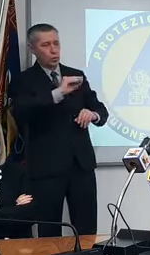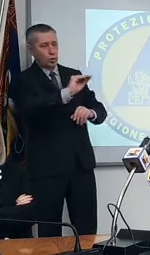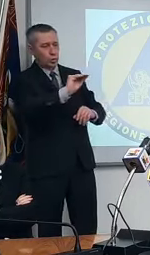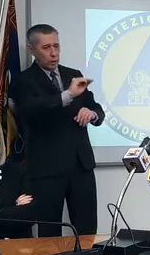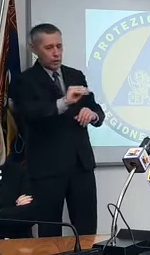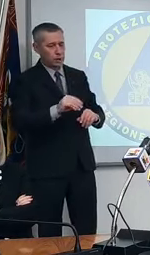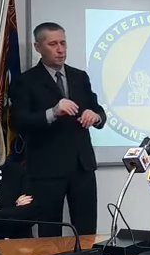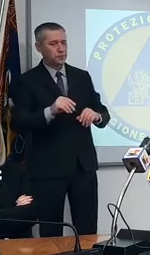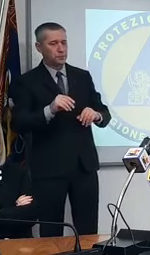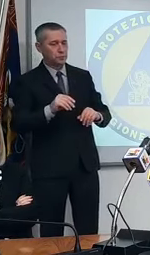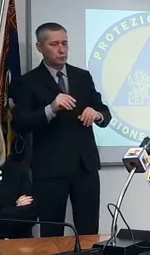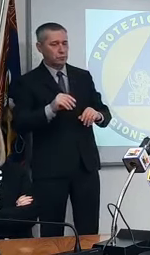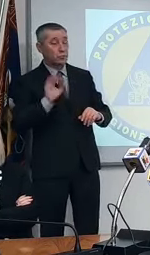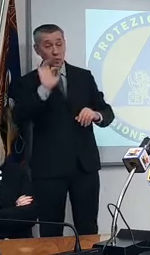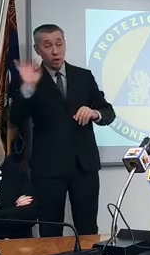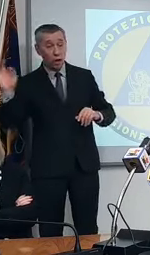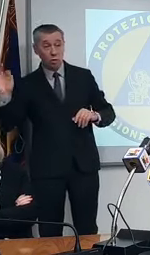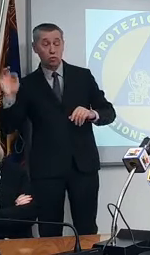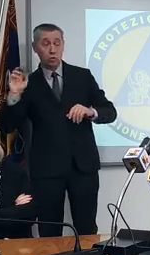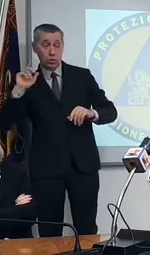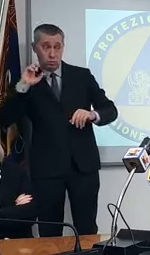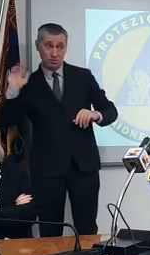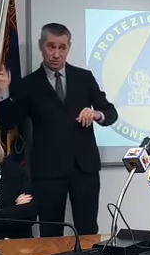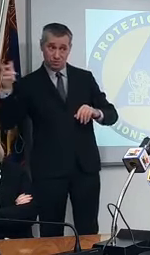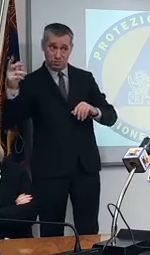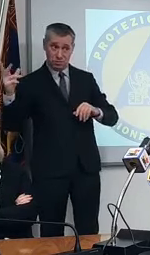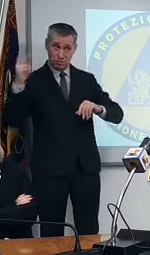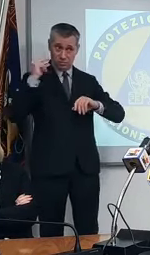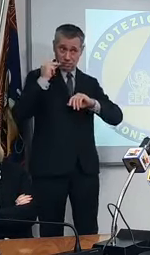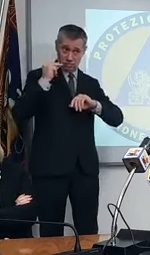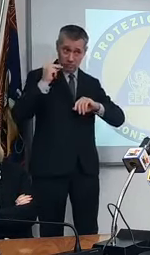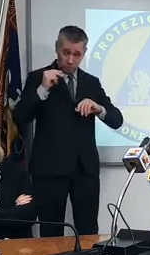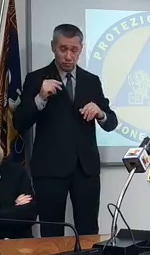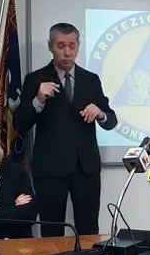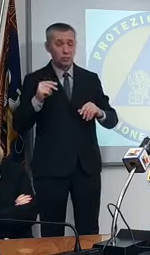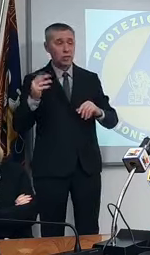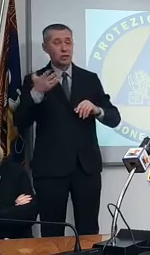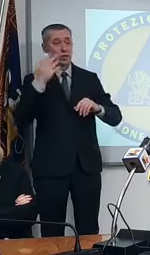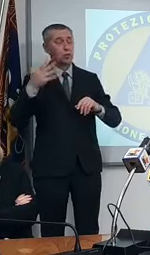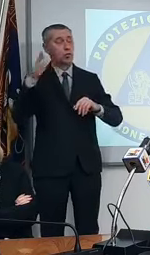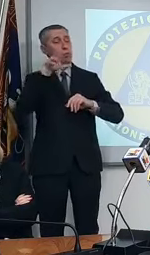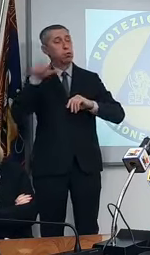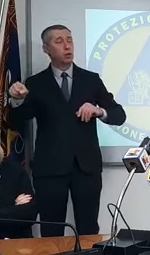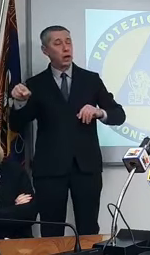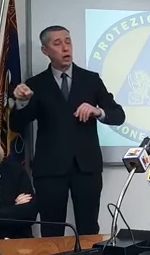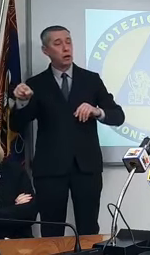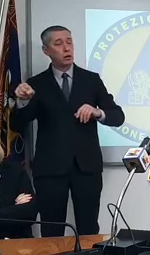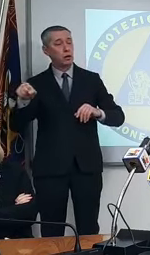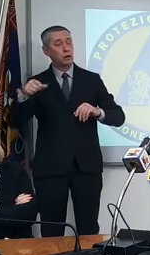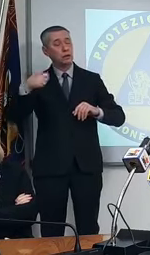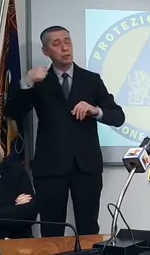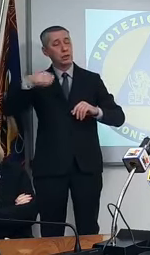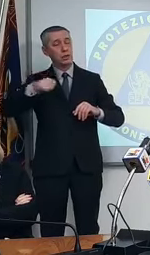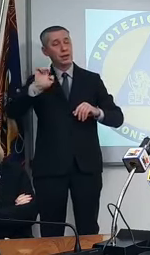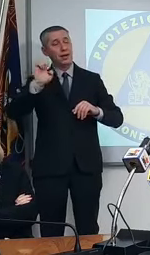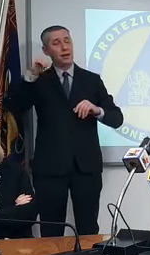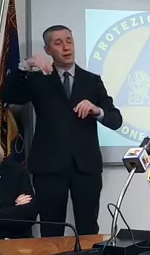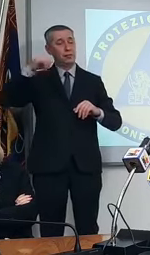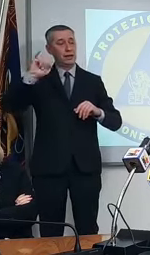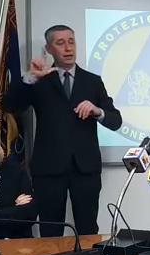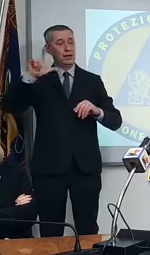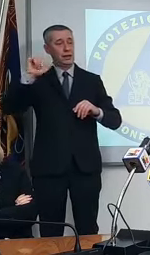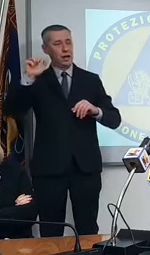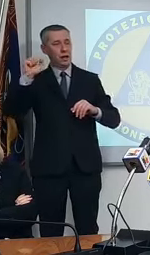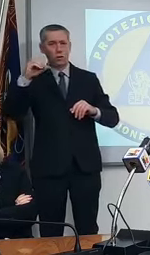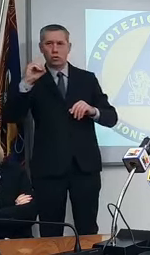mi riferiscono io devo ammettere non l'ho letta che però ci sarebbe il presidente della Puglia Emiliano che avrebbe detto che il Veneto fa eh ti risulta